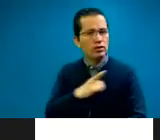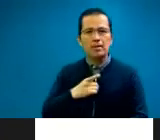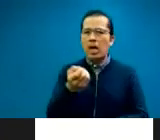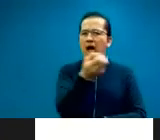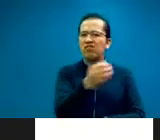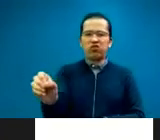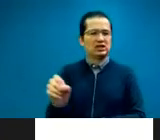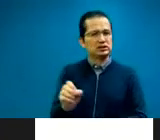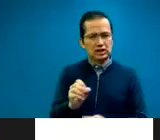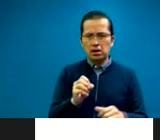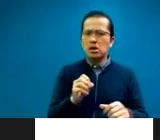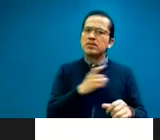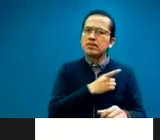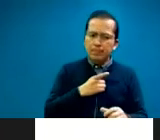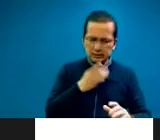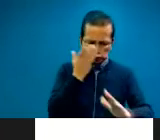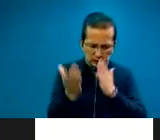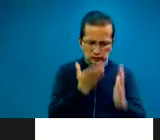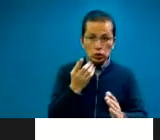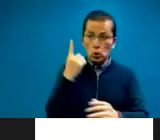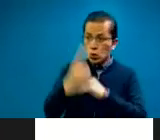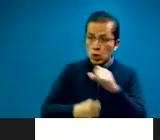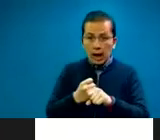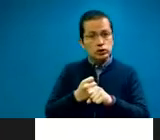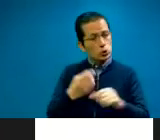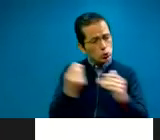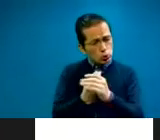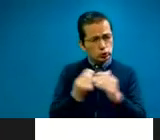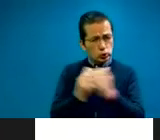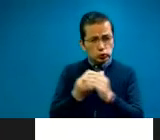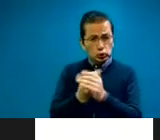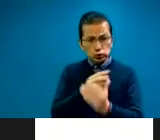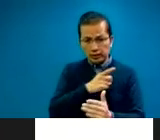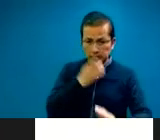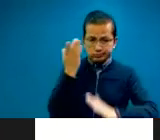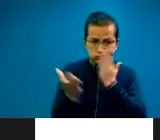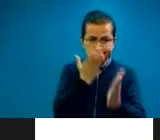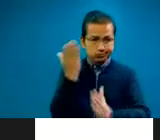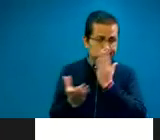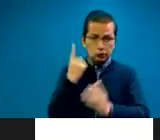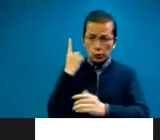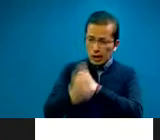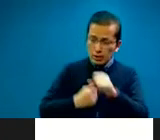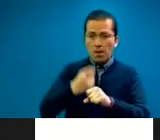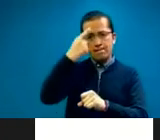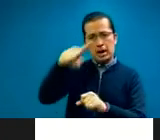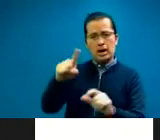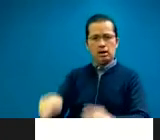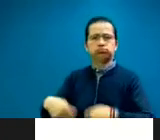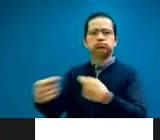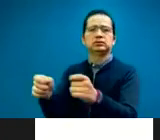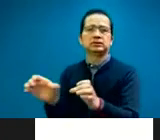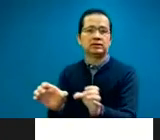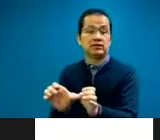que de esa forma les ayudamos, ya que la misión de la organización es